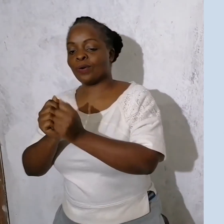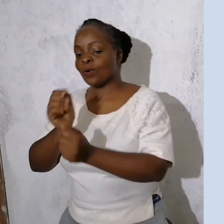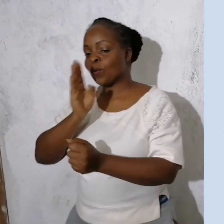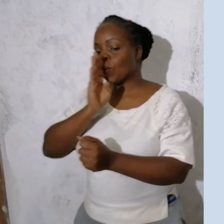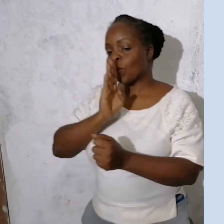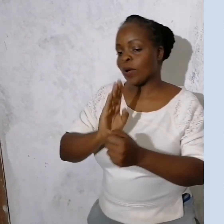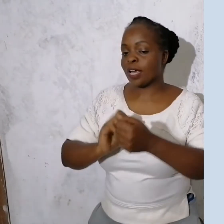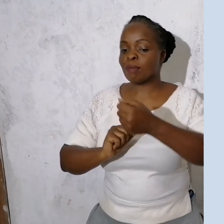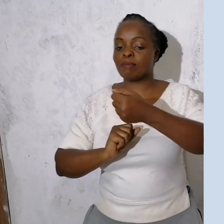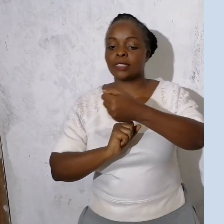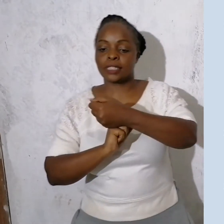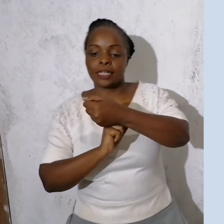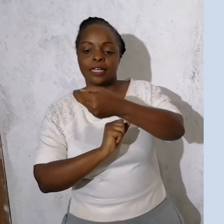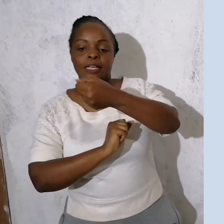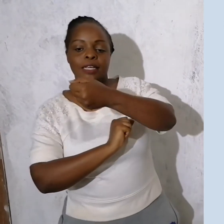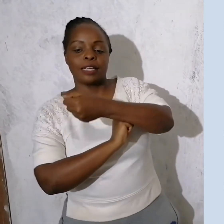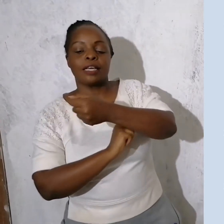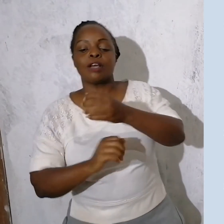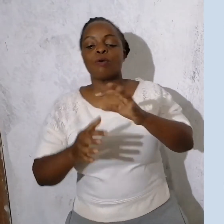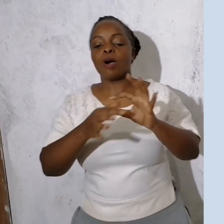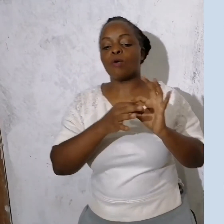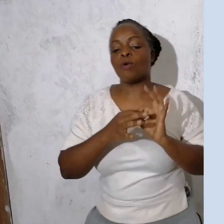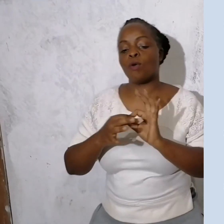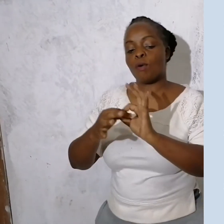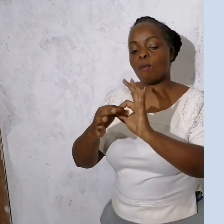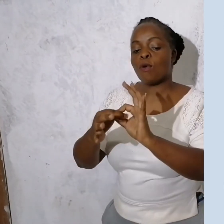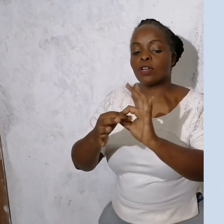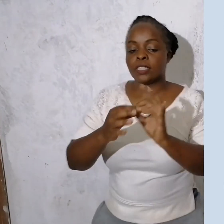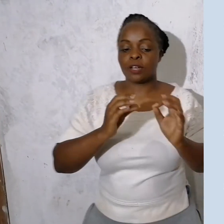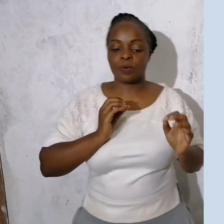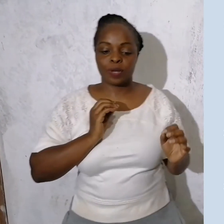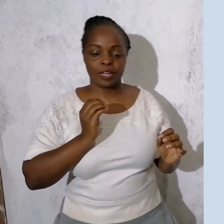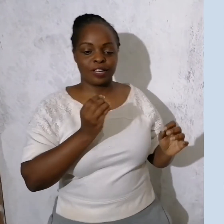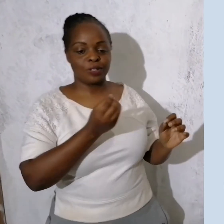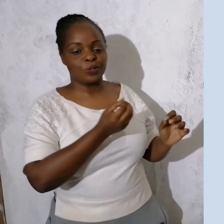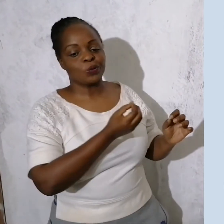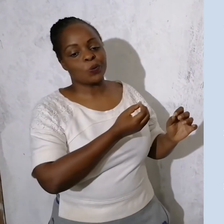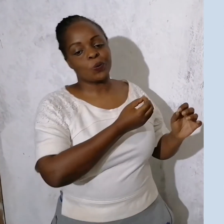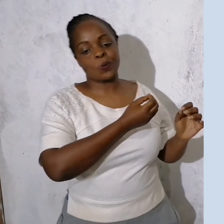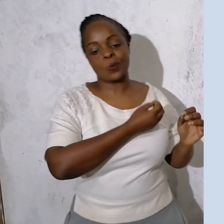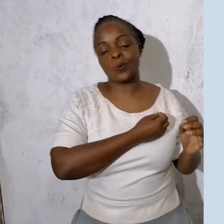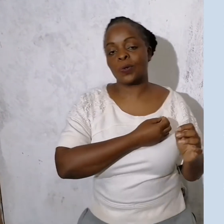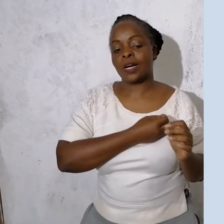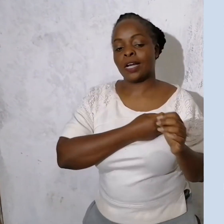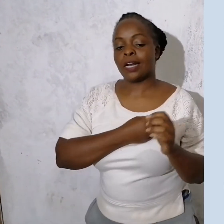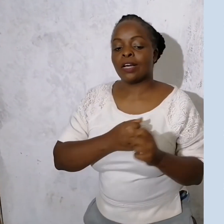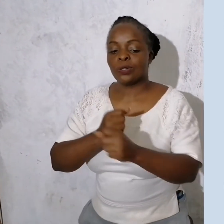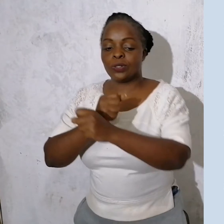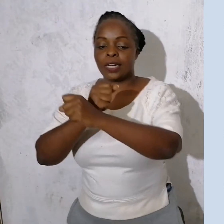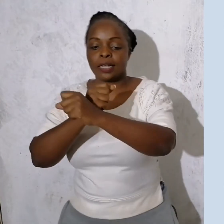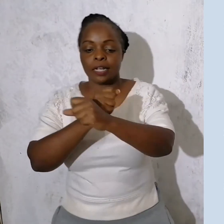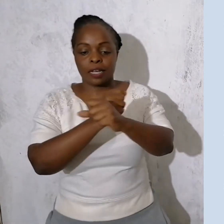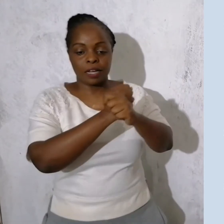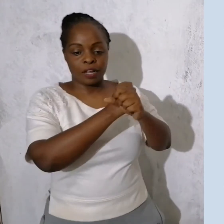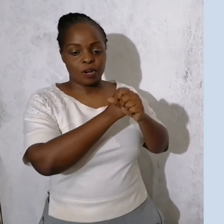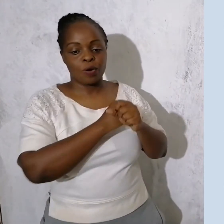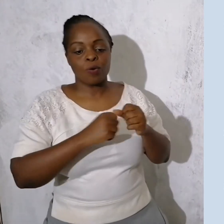Iwe uzingi wa umoja wetu, Watu ilimbe,